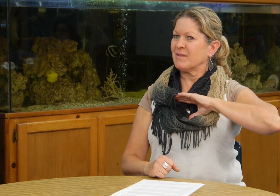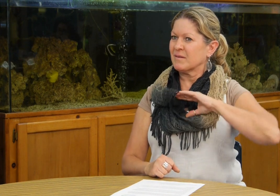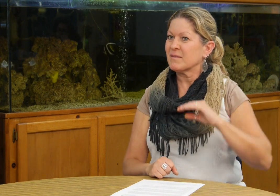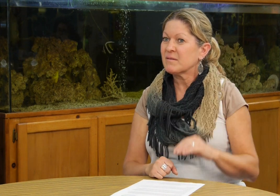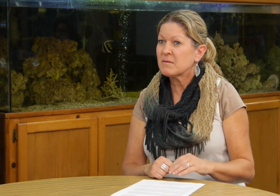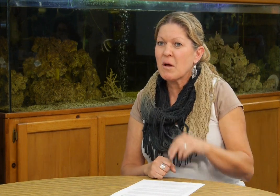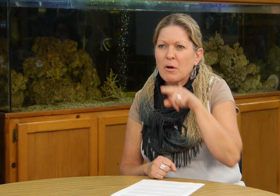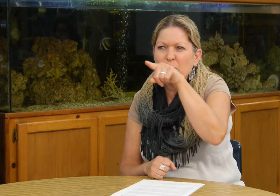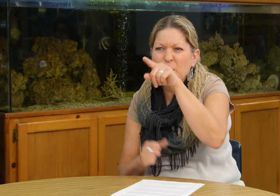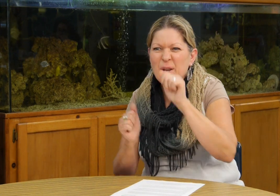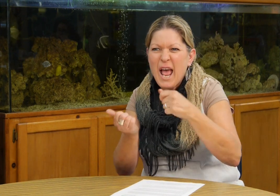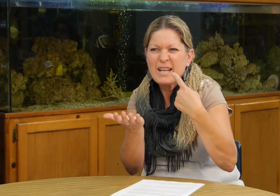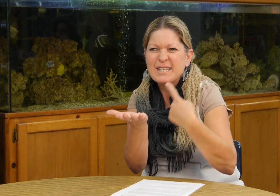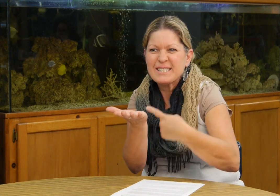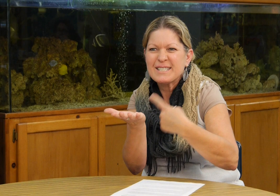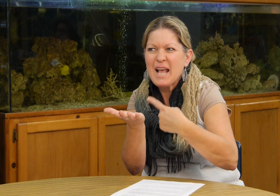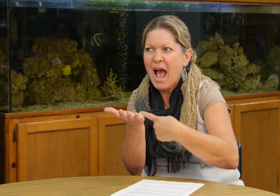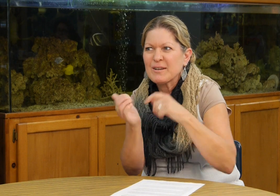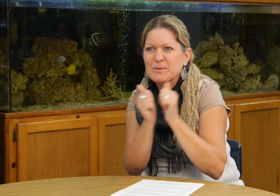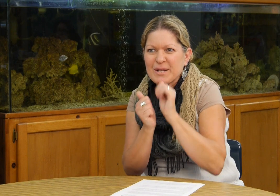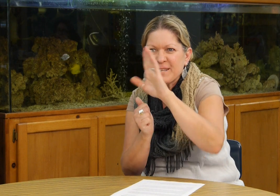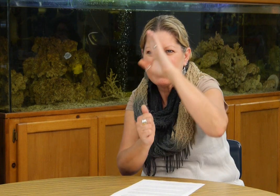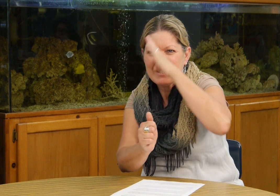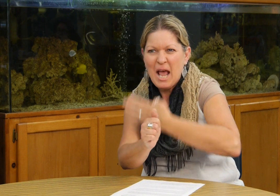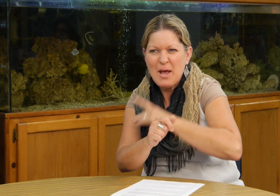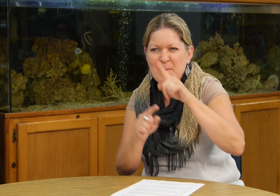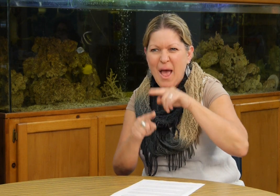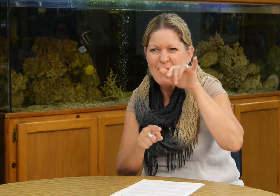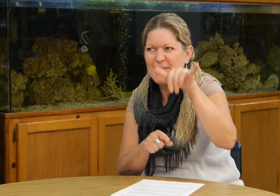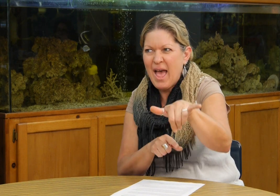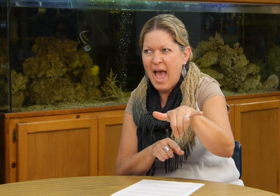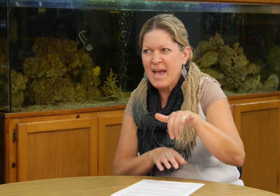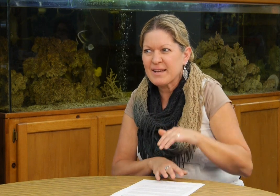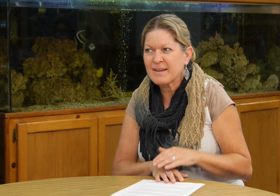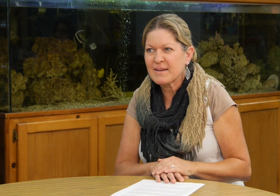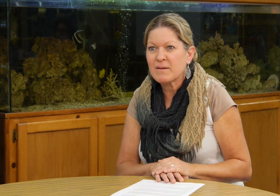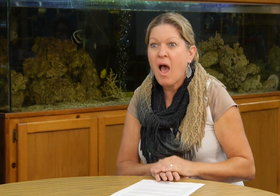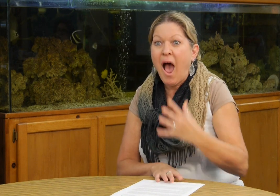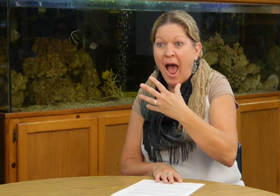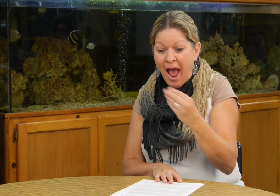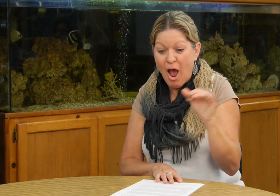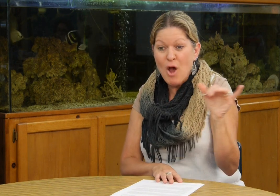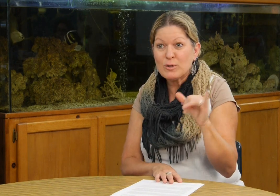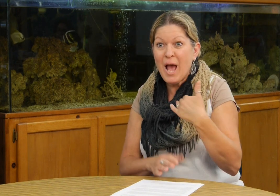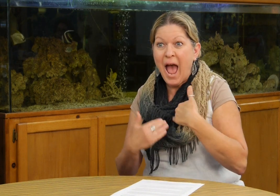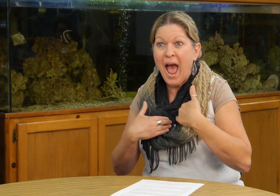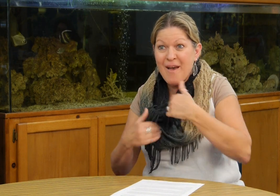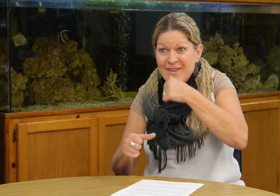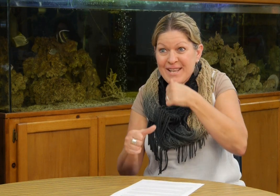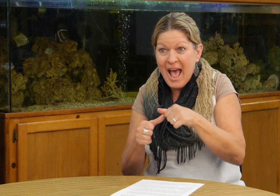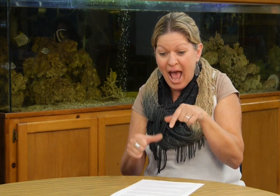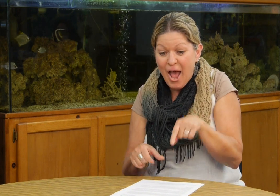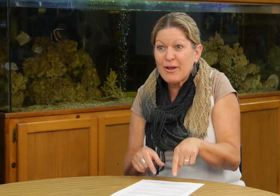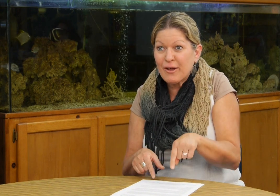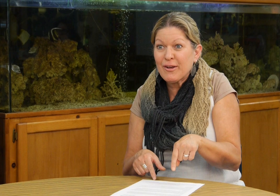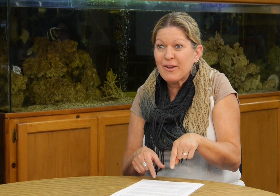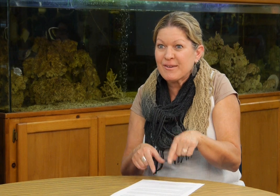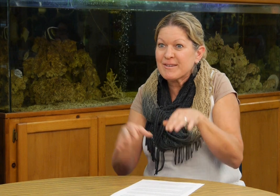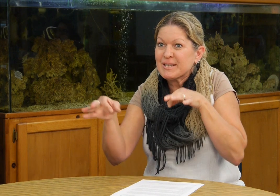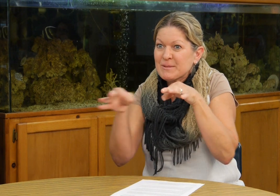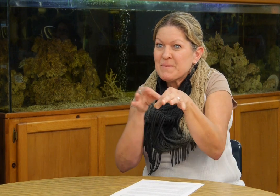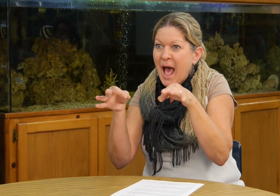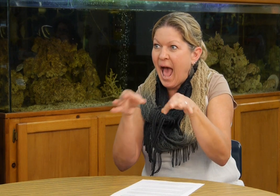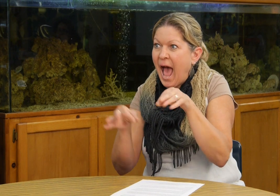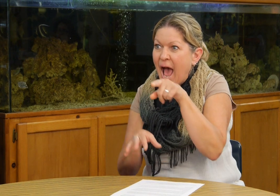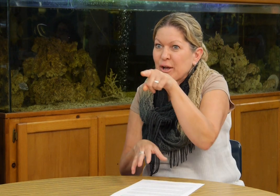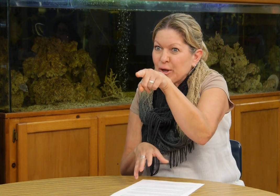seguros de sí mismo y que tengan confianza en quién ellos son y esto es algo que los padres deben estar hablando con sus hijos también yo tengo la carta